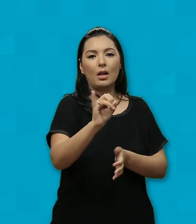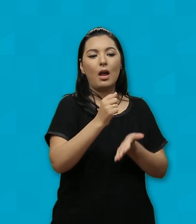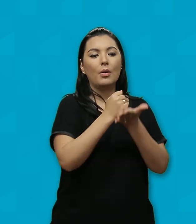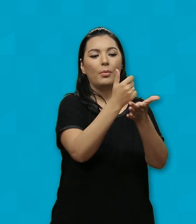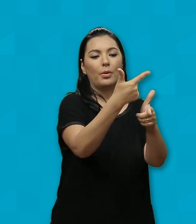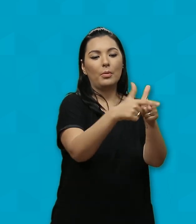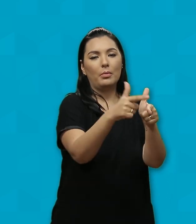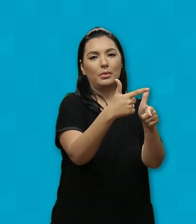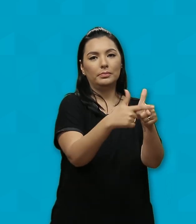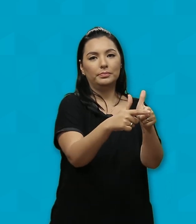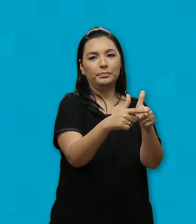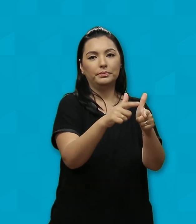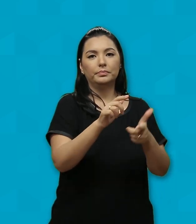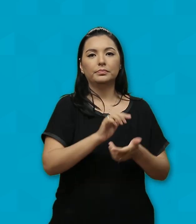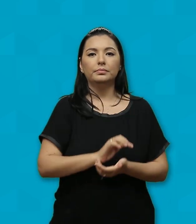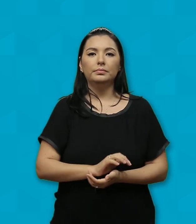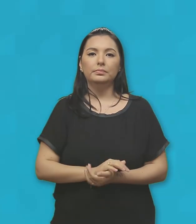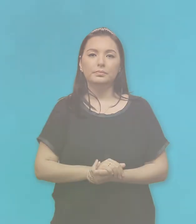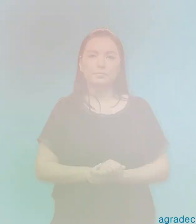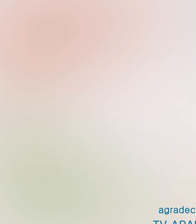E aí